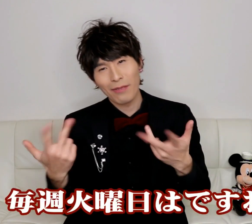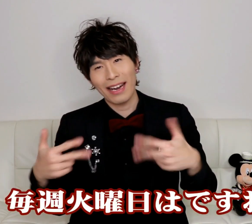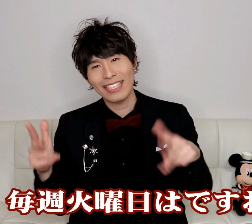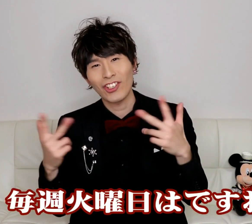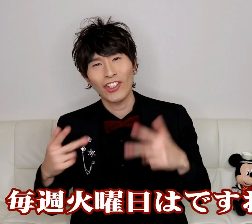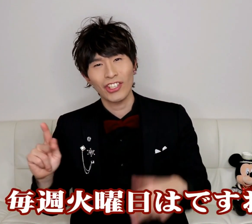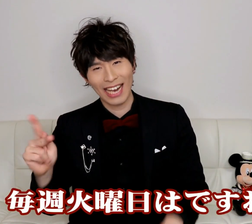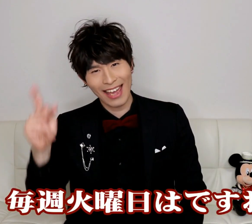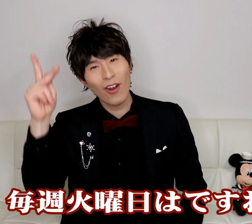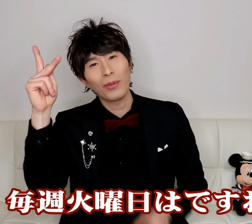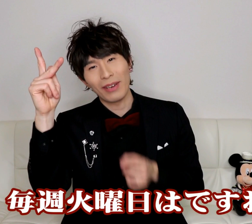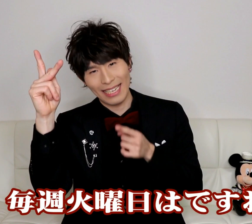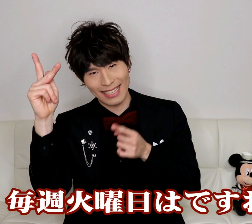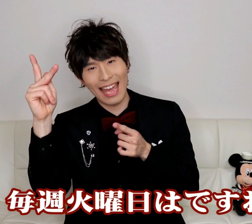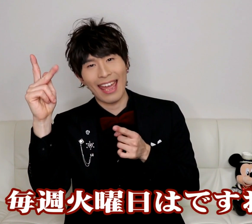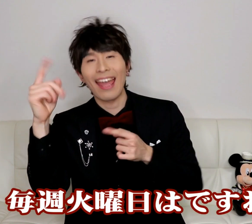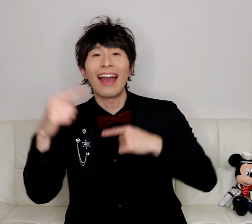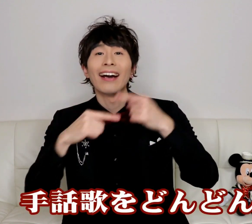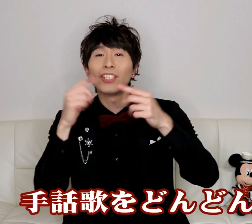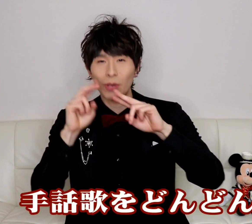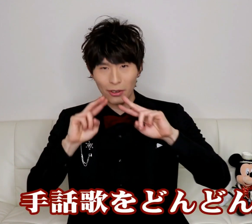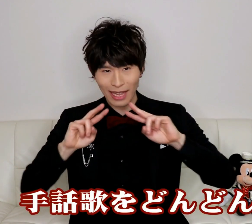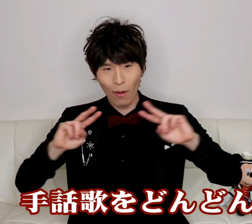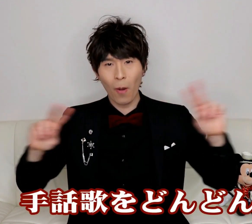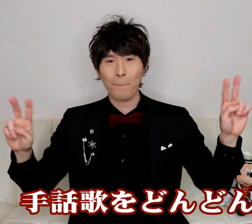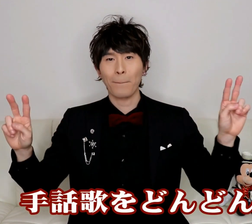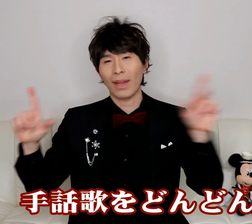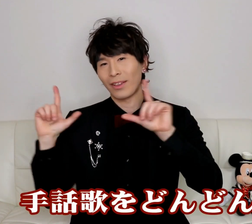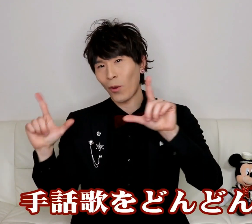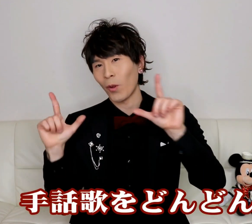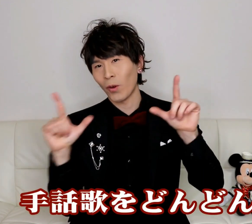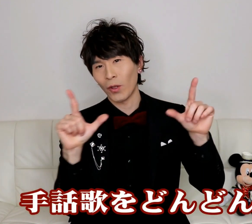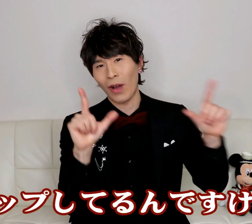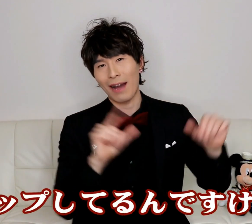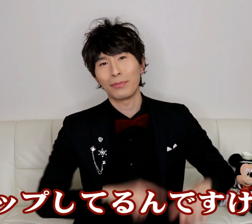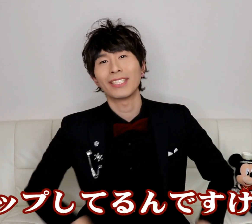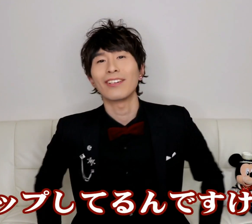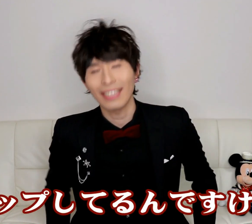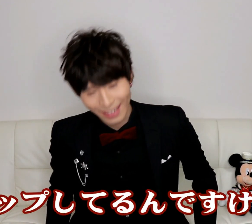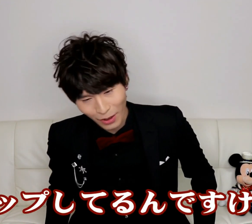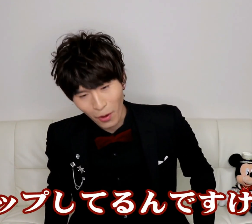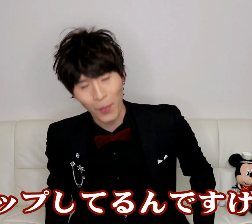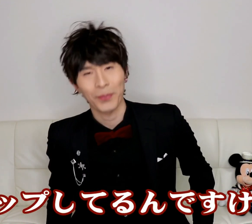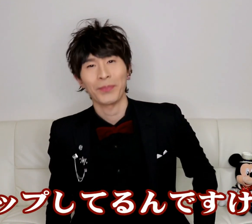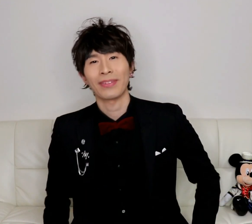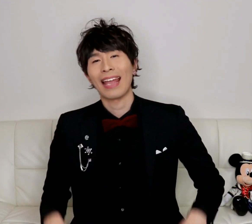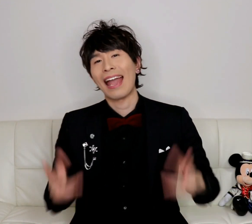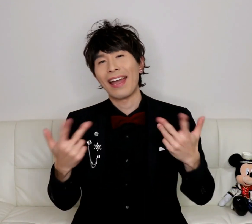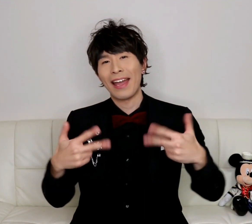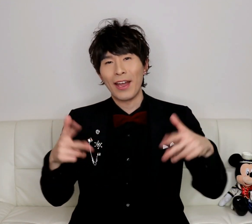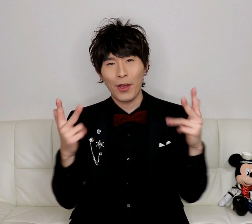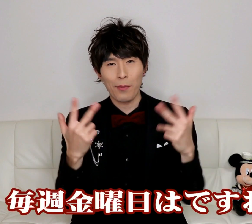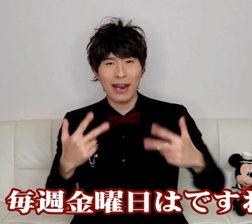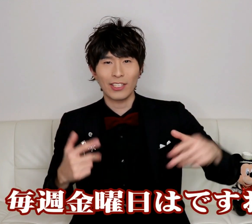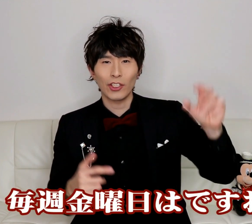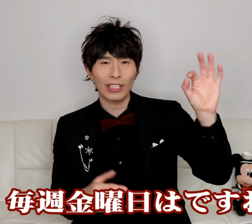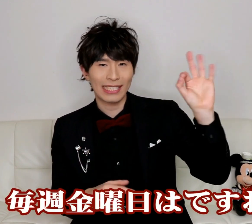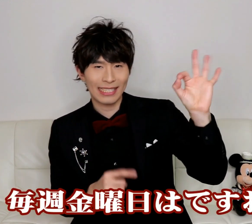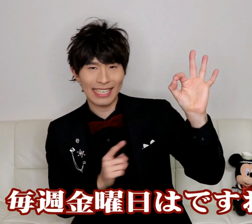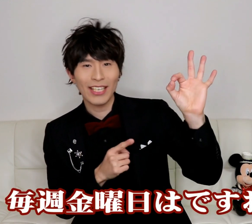毎週火曜日はですね手話歌をどんどんどんどんアップしてるんですけども毎週金